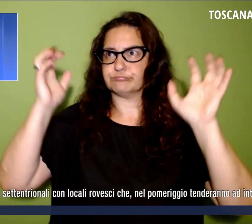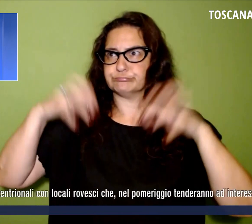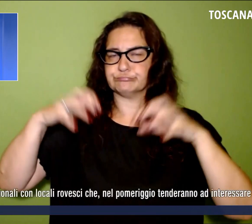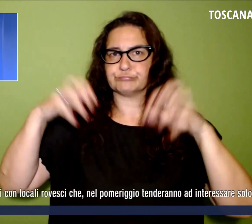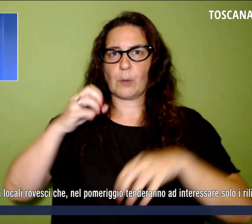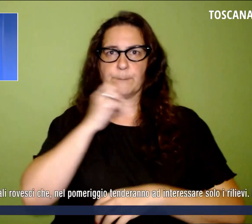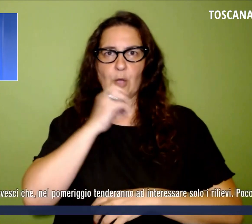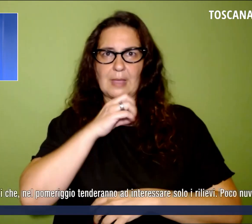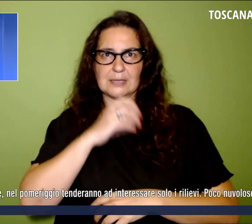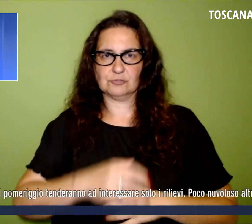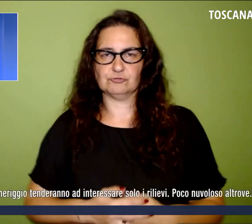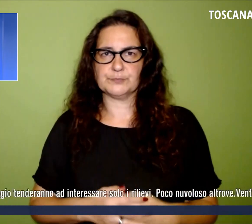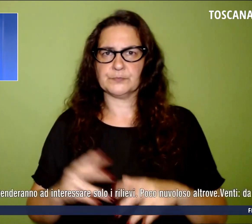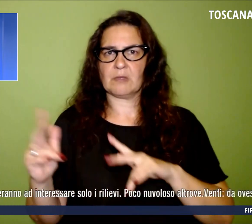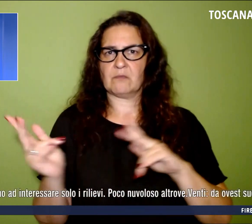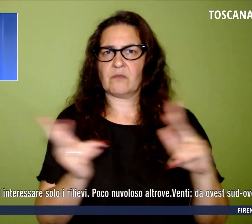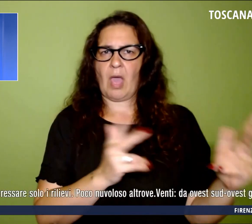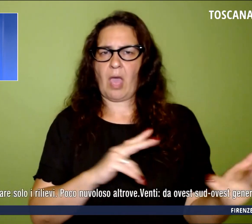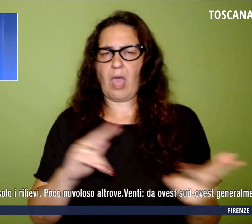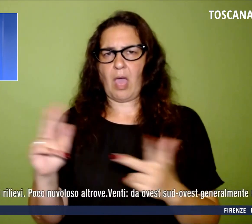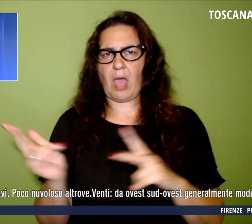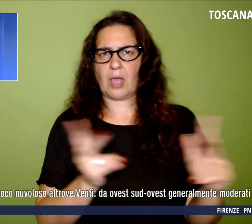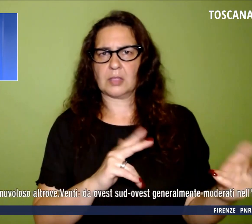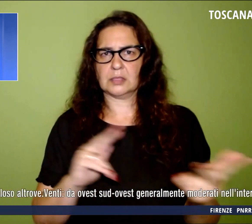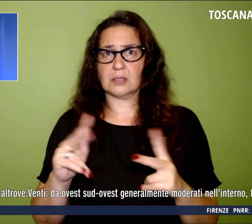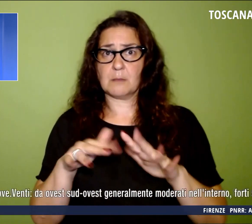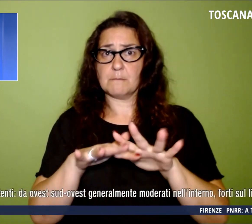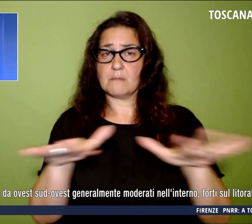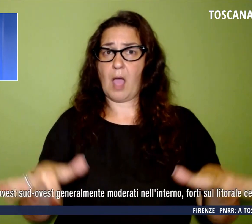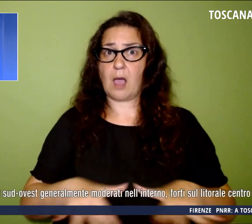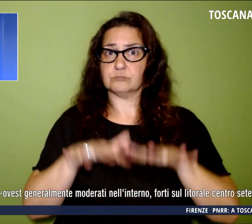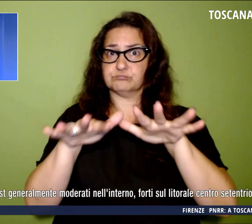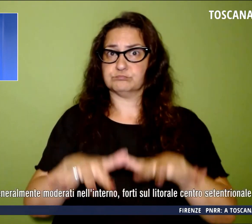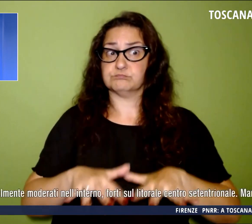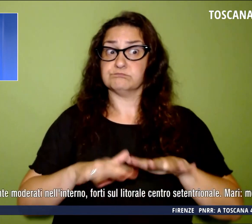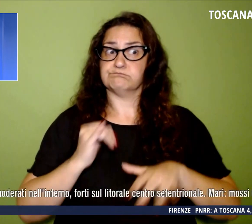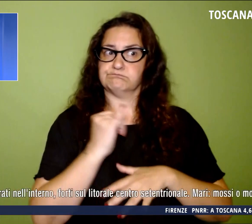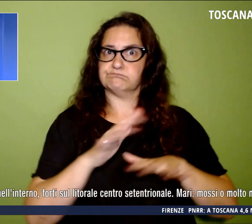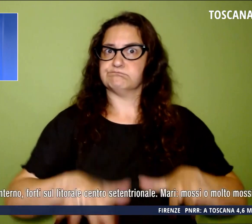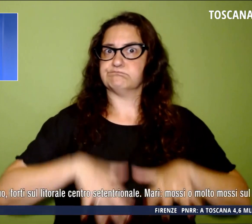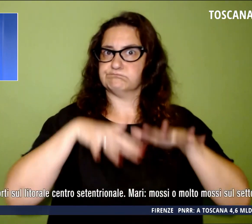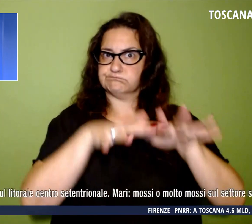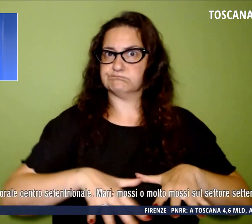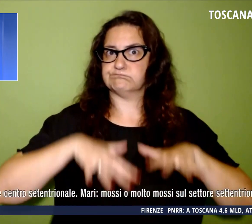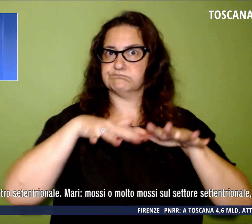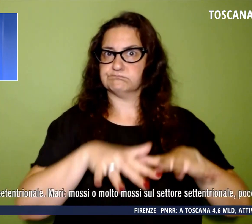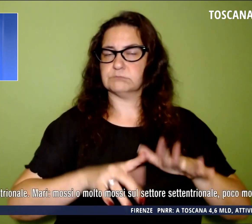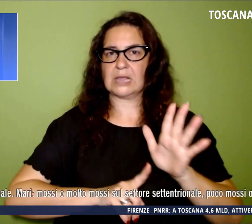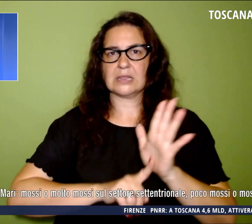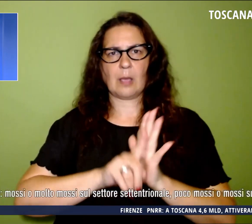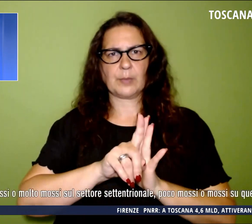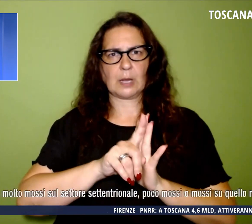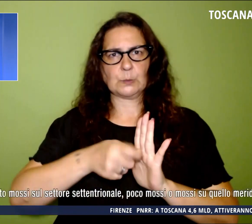I venti sono moderati, i mari mossi o molto mossi, le temperature sono in lieve aumento, le